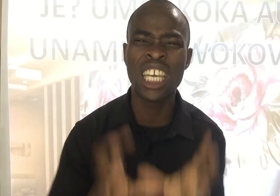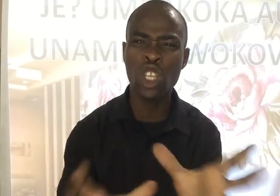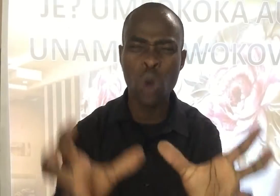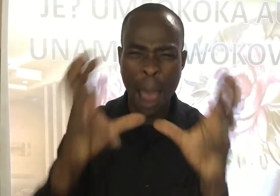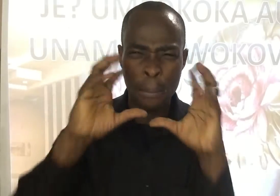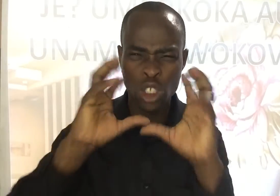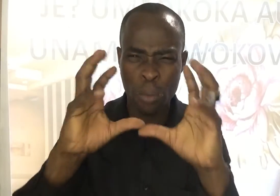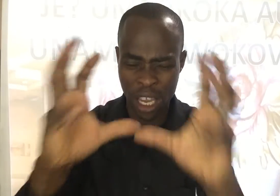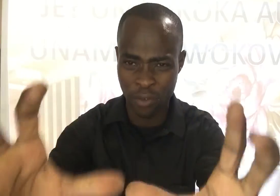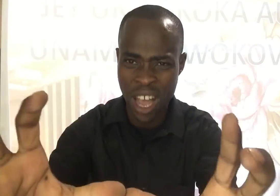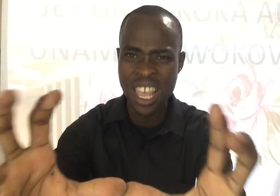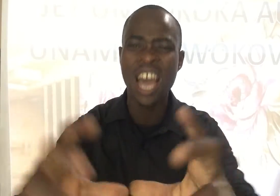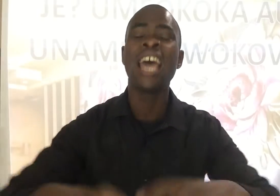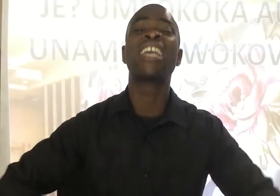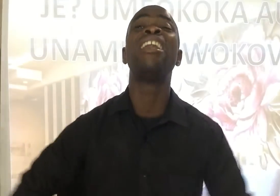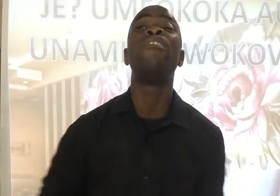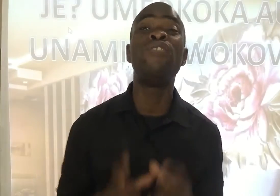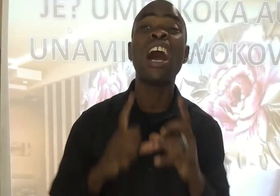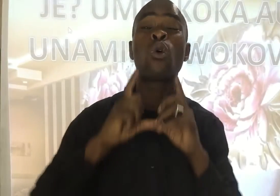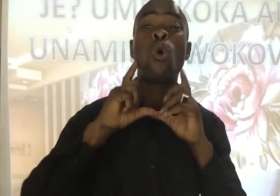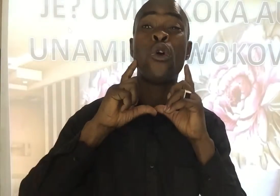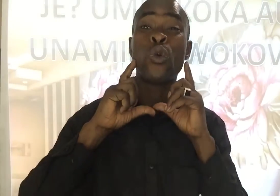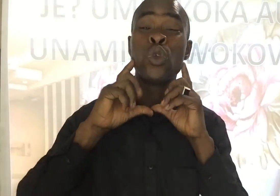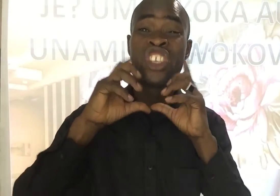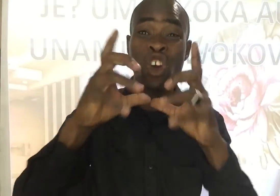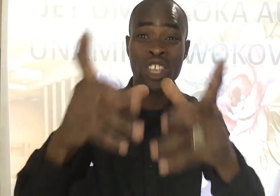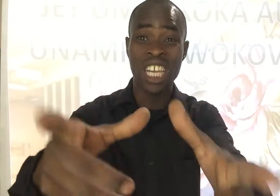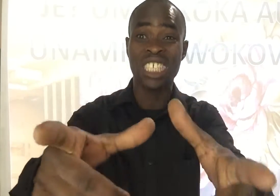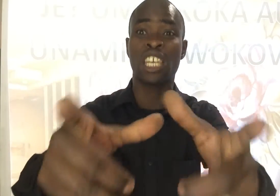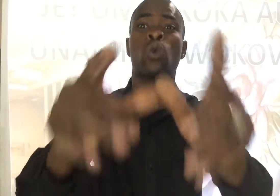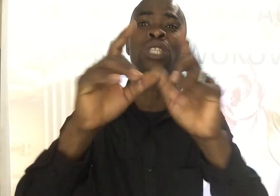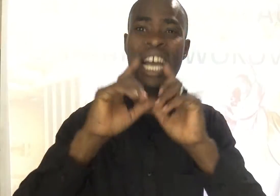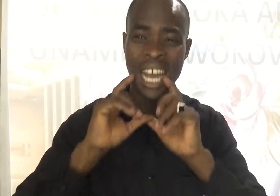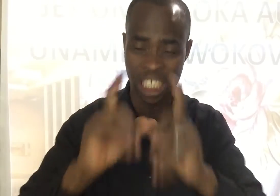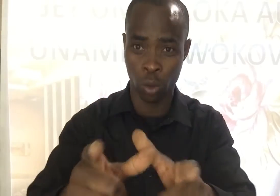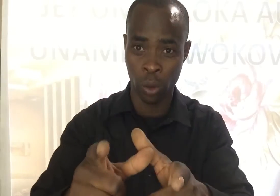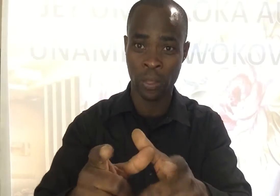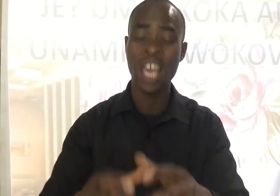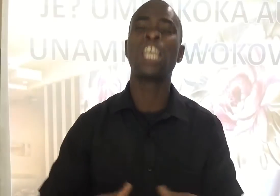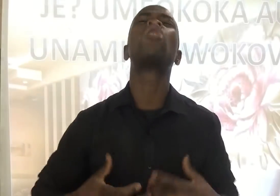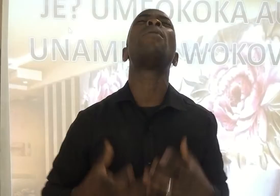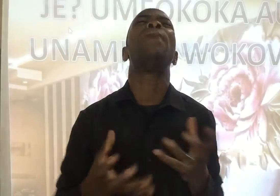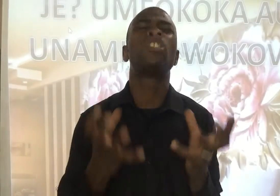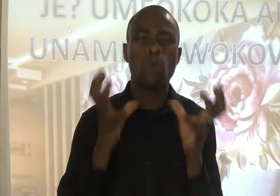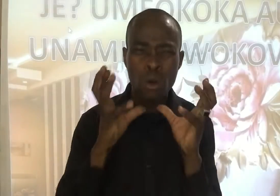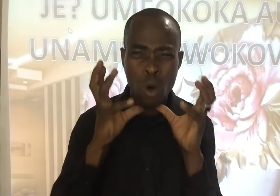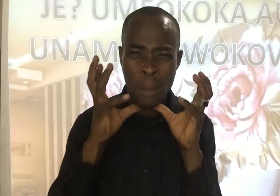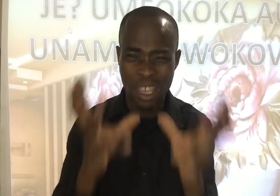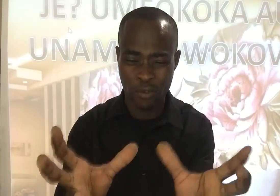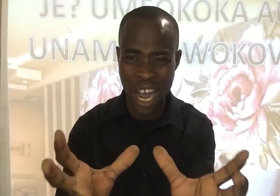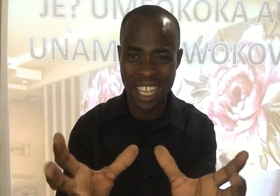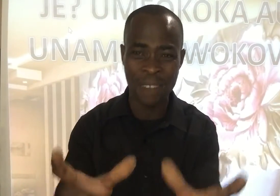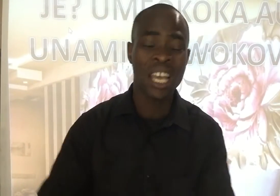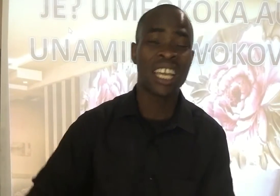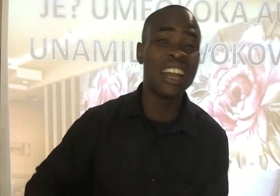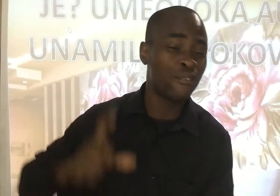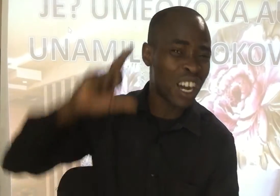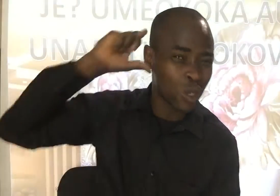kitu ambacho umekifanya Kinafaa kujionyesha kikutangaze wewe Kitu ambacho wewe umekifanya Kinafaa